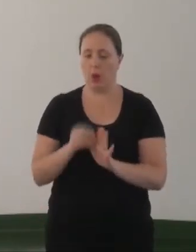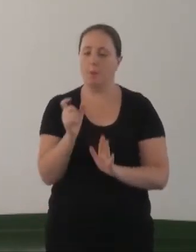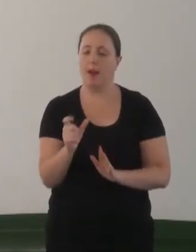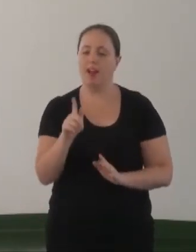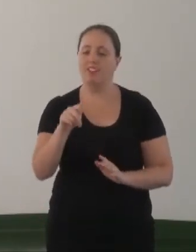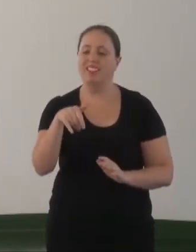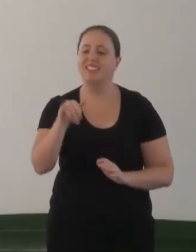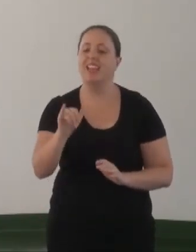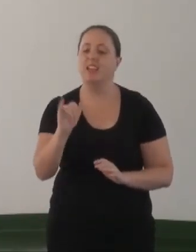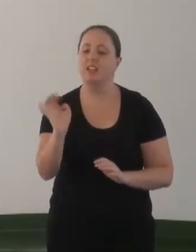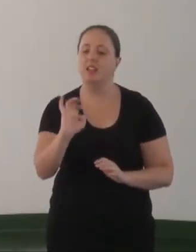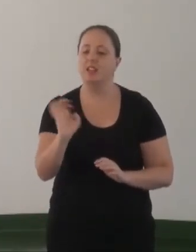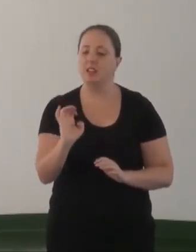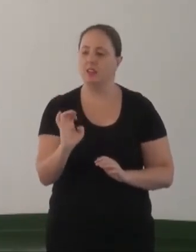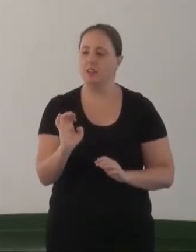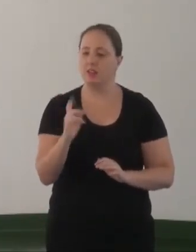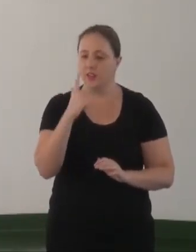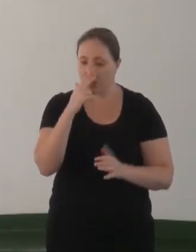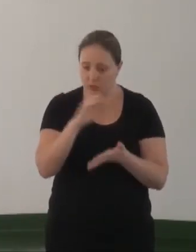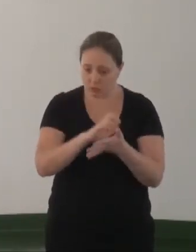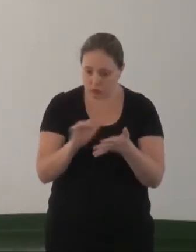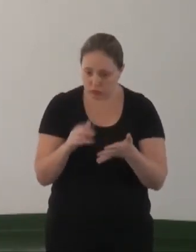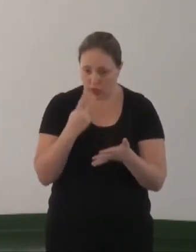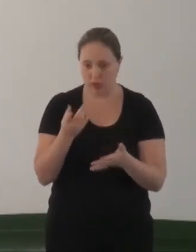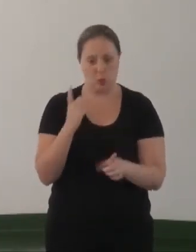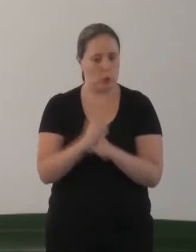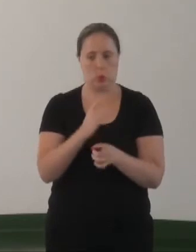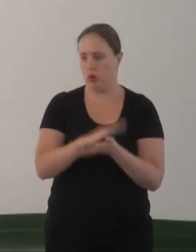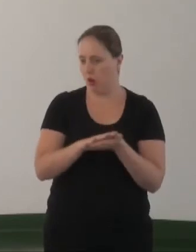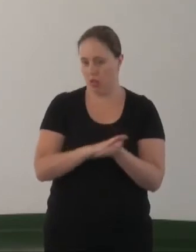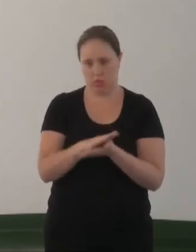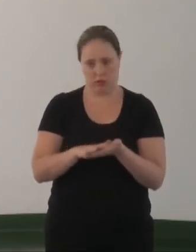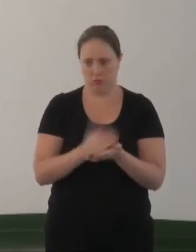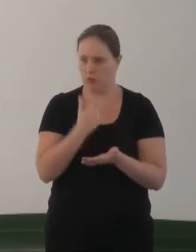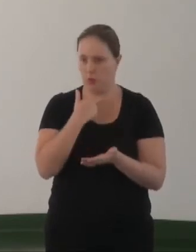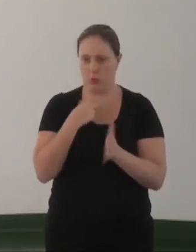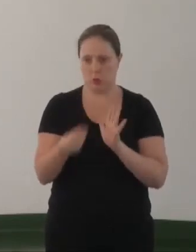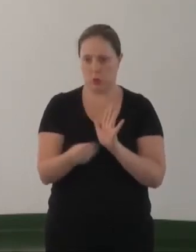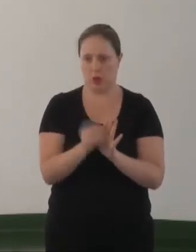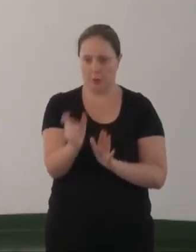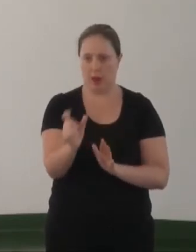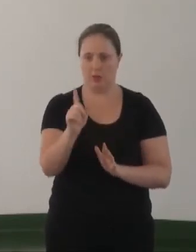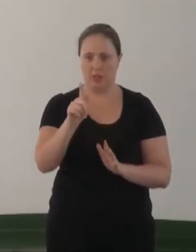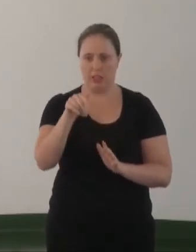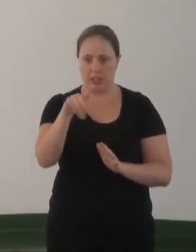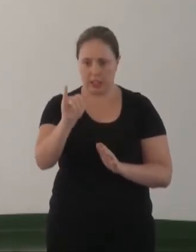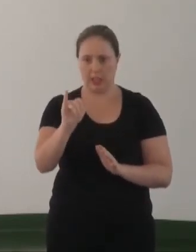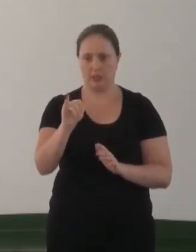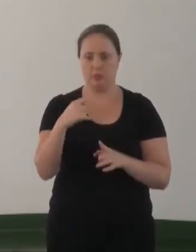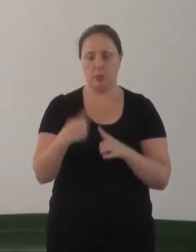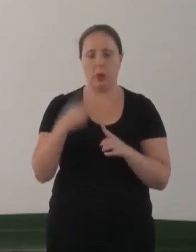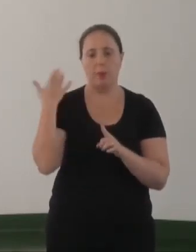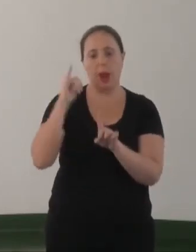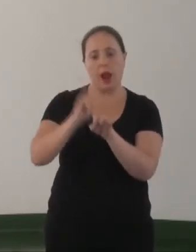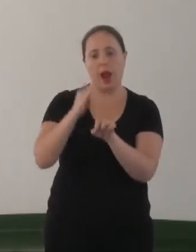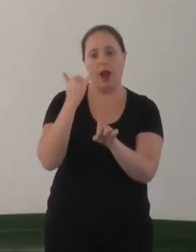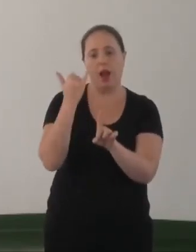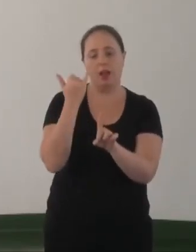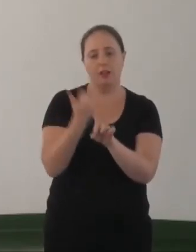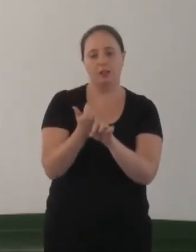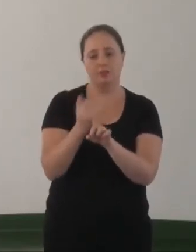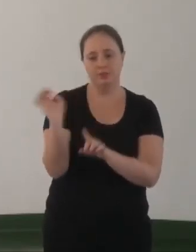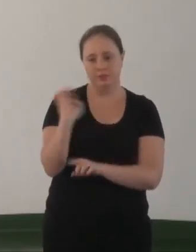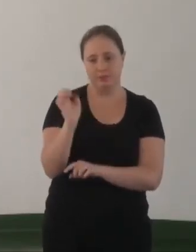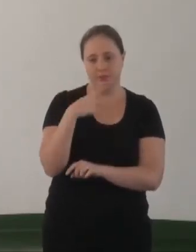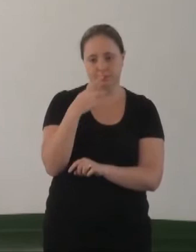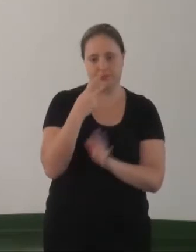palavra gay, que eu preciso de uma literatura gay, ela vai bater e vai falar, ah, não estou encontrando nada. Não estou encontrando porque um homofóbico lá atrás mandou filtrar a palavra